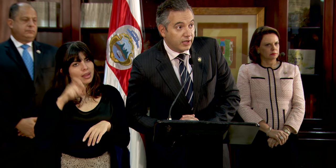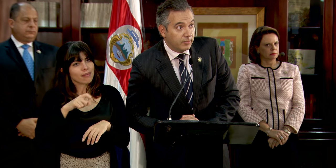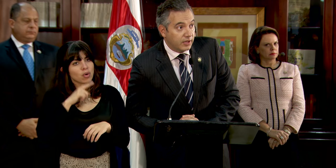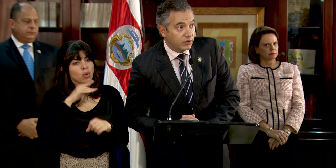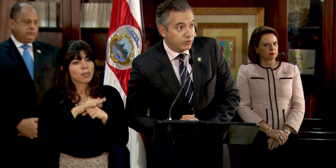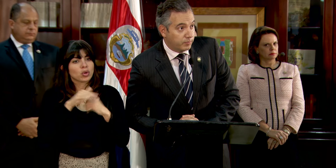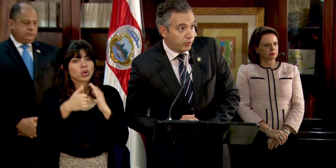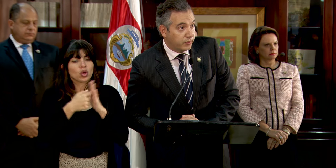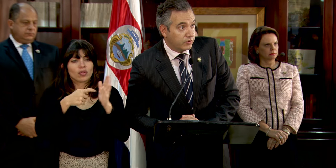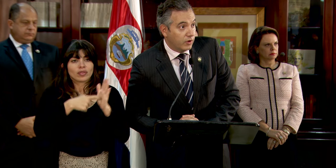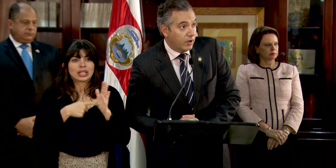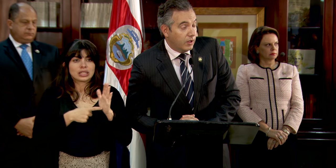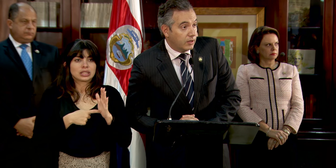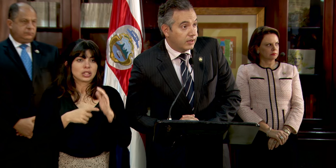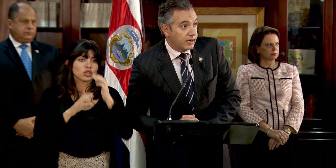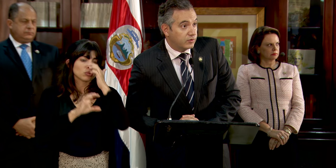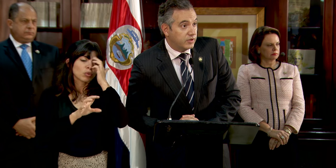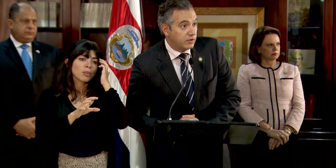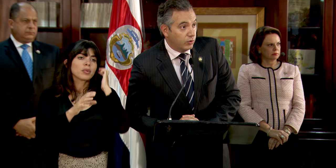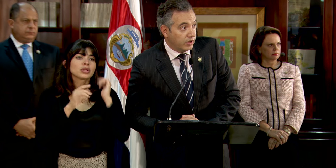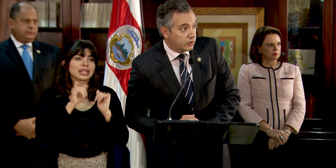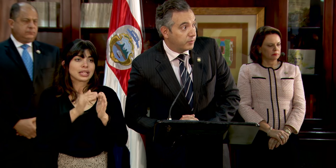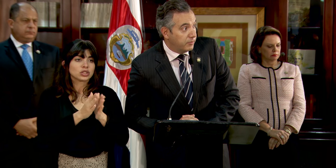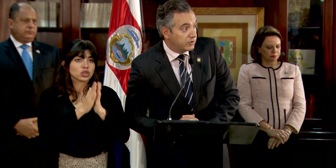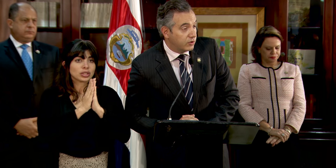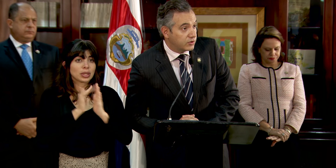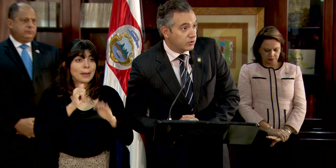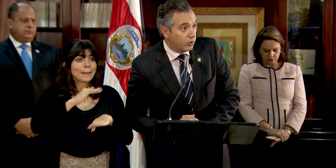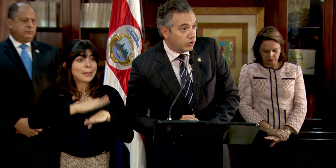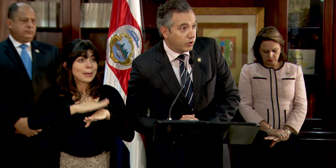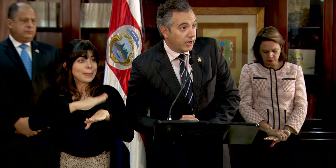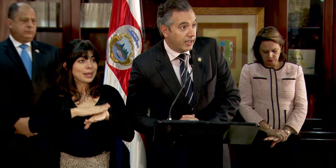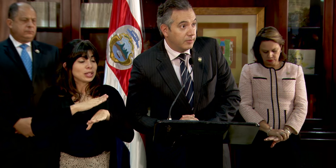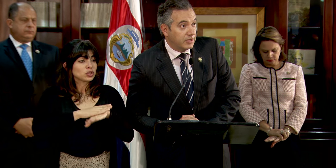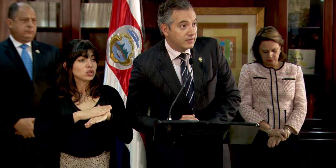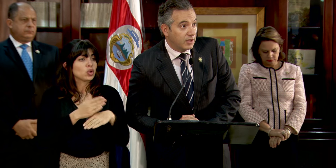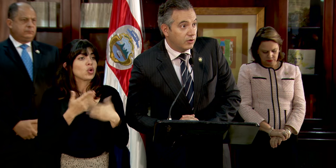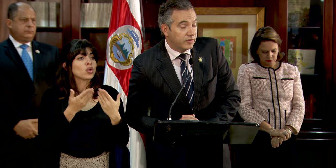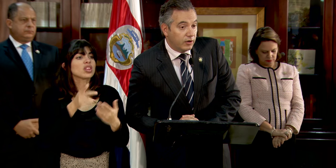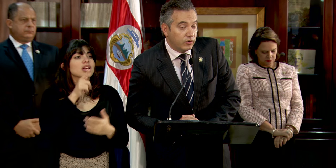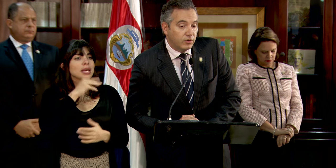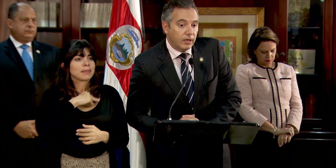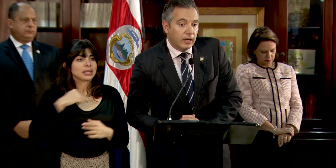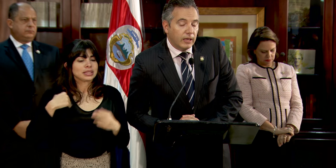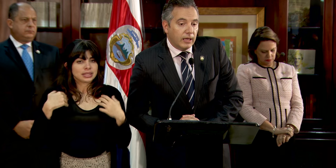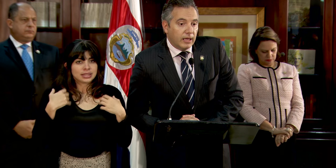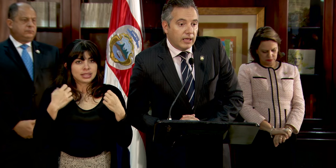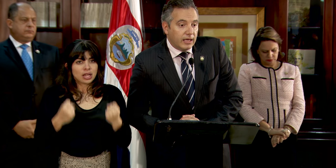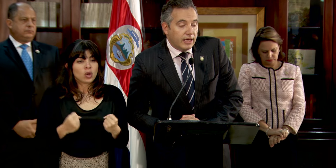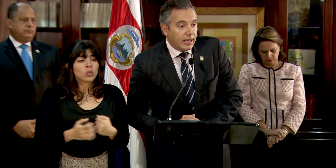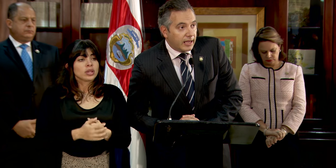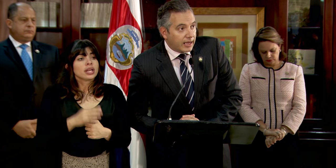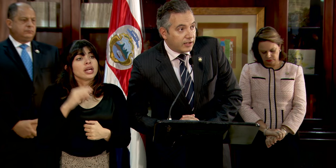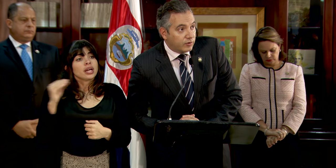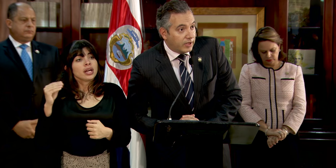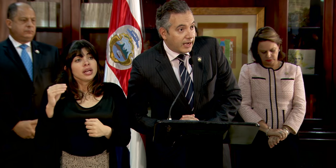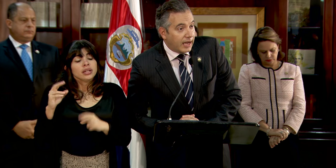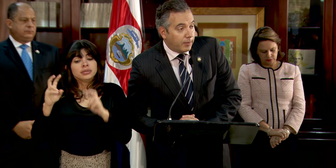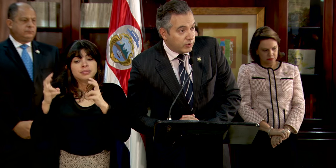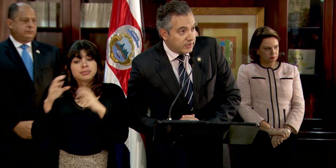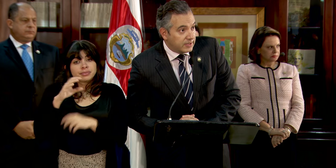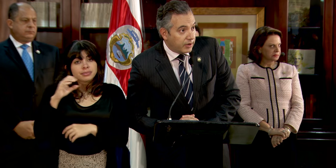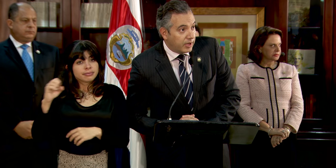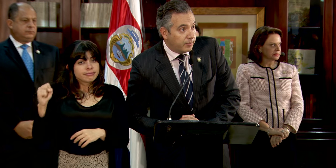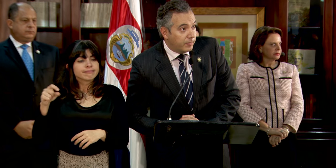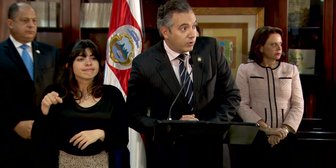que cumplir los requerimientos propios de la solicitud, esos permisos los otorga el Ministerio de Salud, y en el caso de